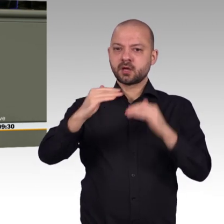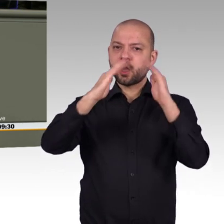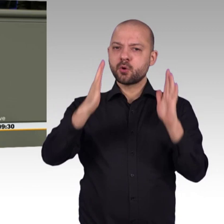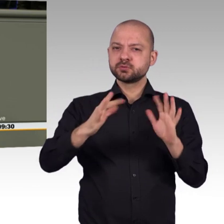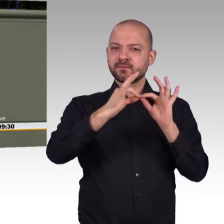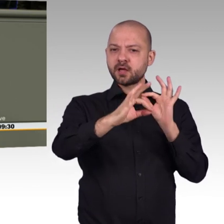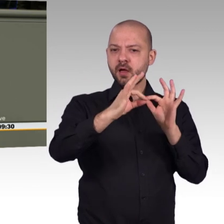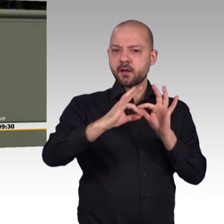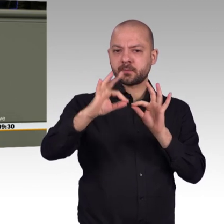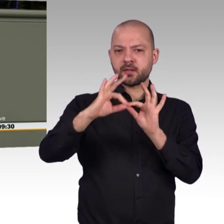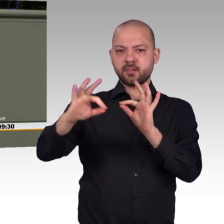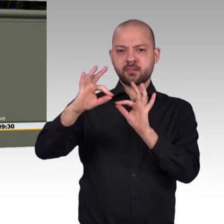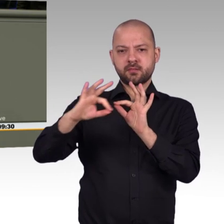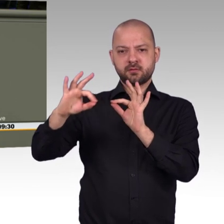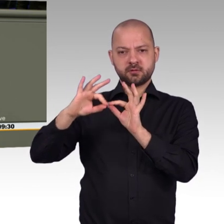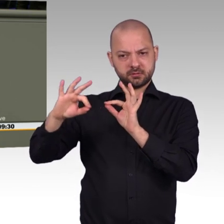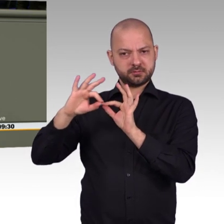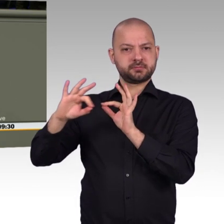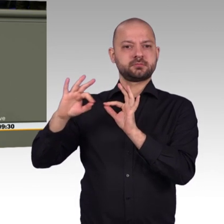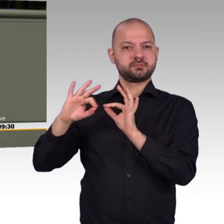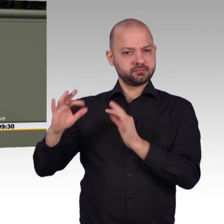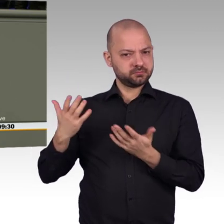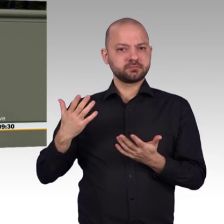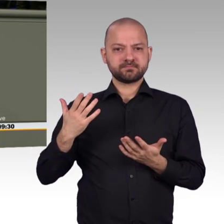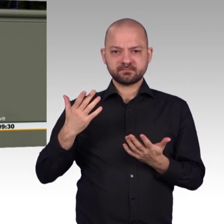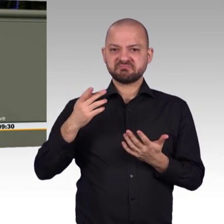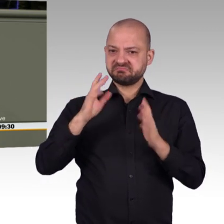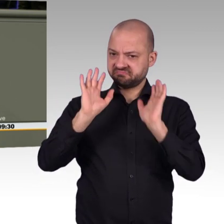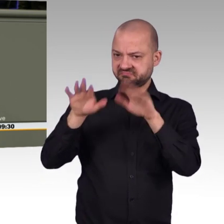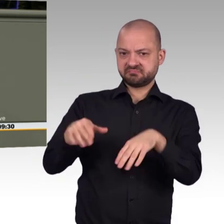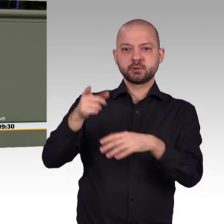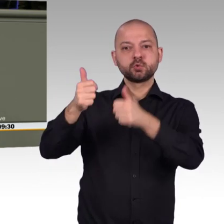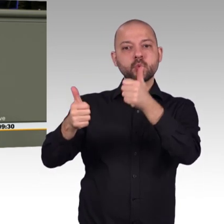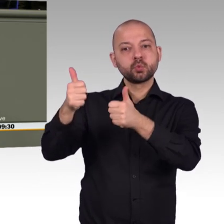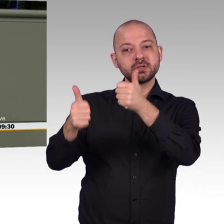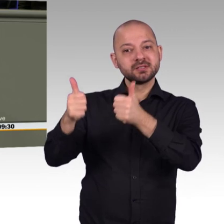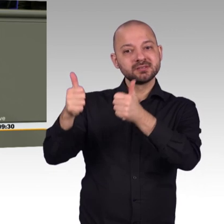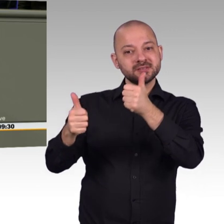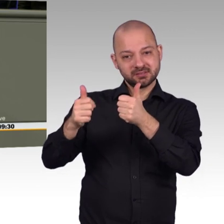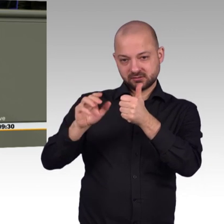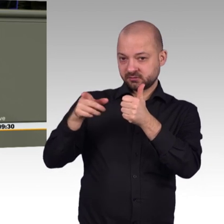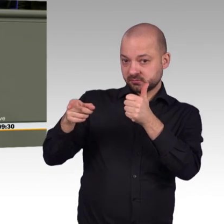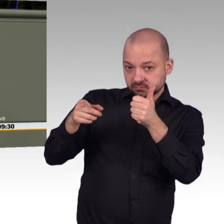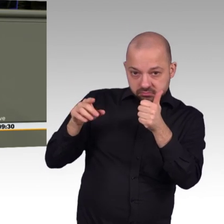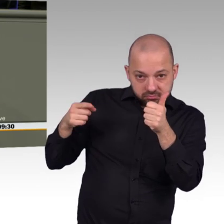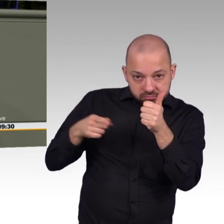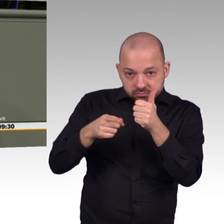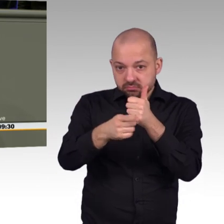Das ist exakt das Gegenteil von einem Anreiz für Glasfaserinvestitionen und so irre, dass man es überhaupt niemandem mehr beschreiben kann.